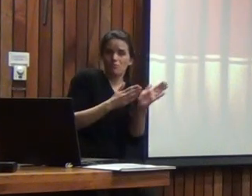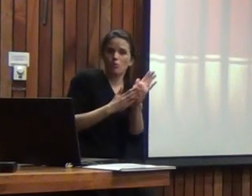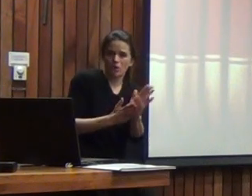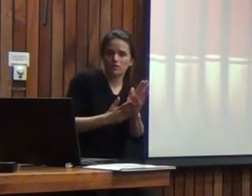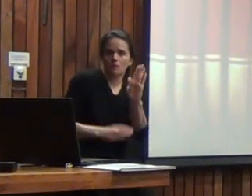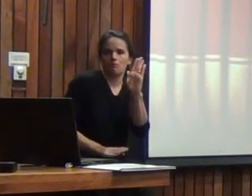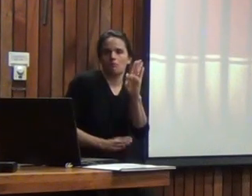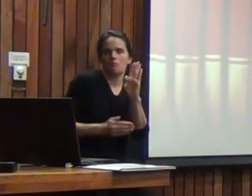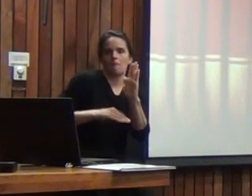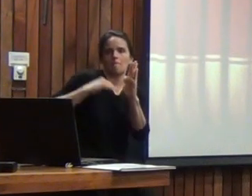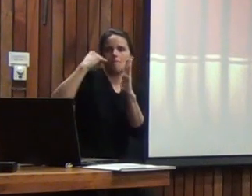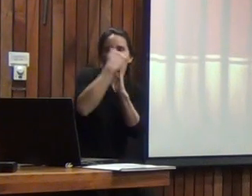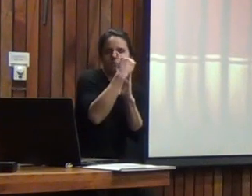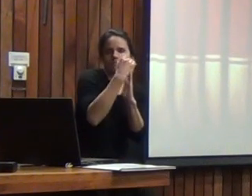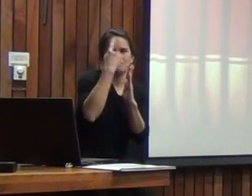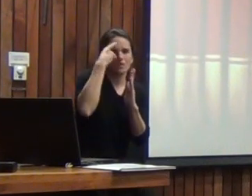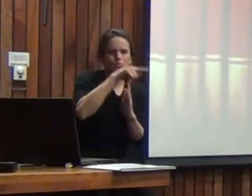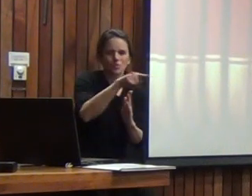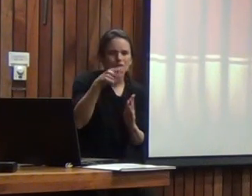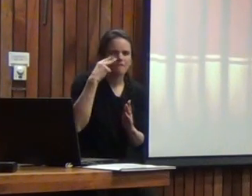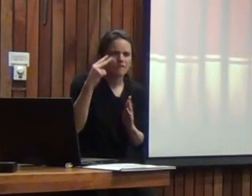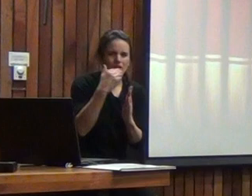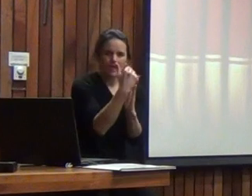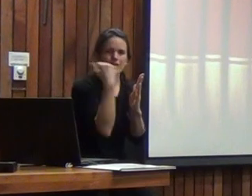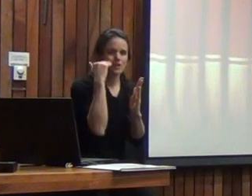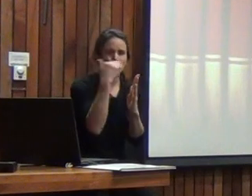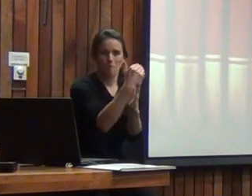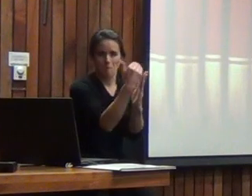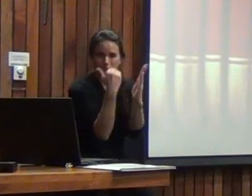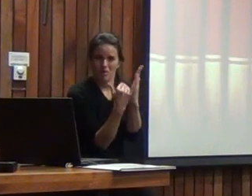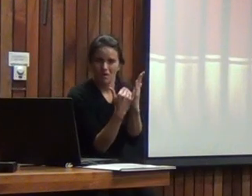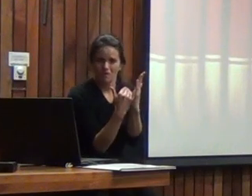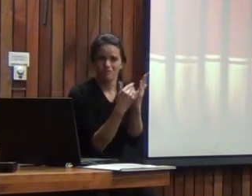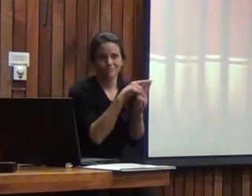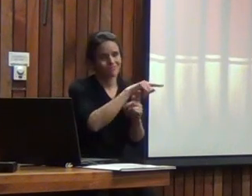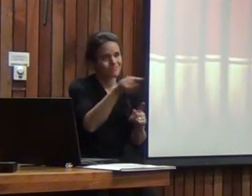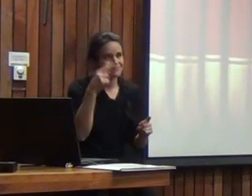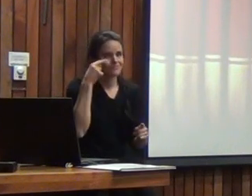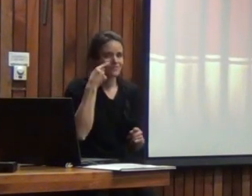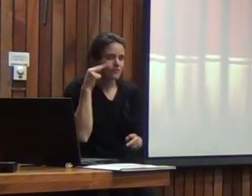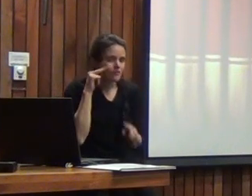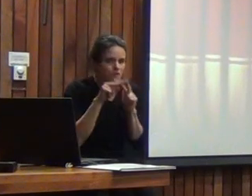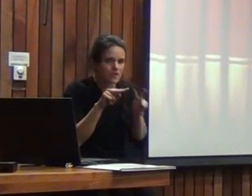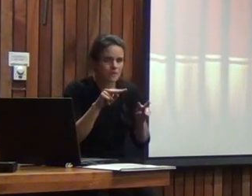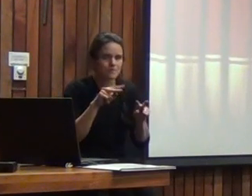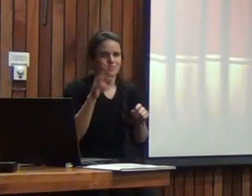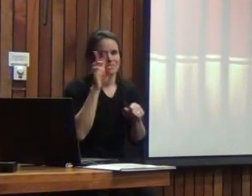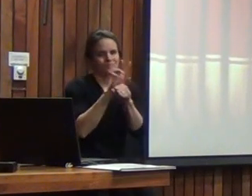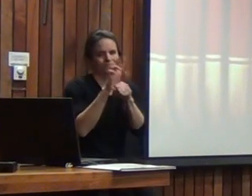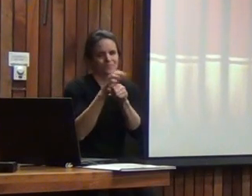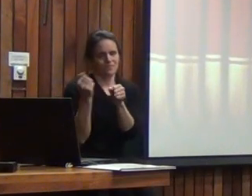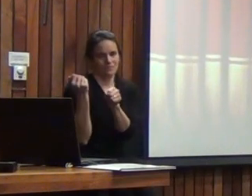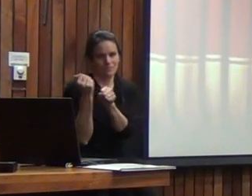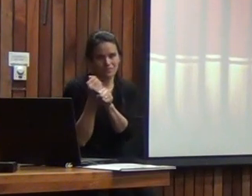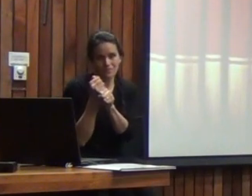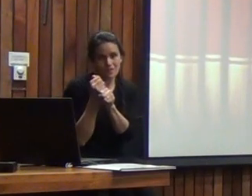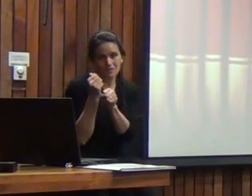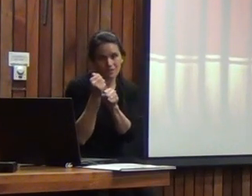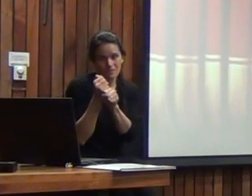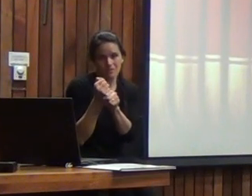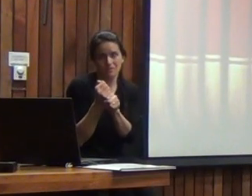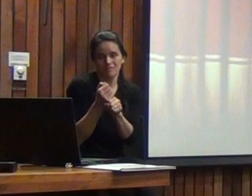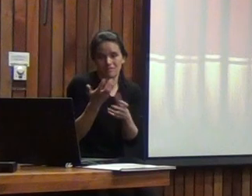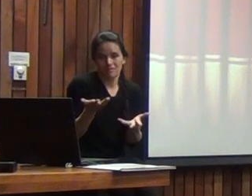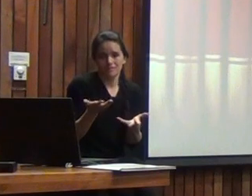sobreestimado y ustedes ven que claramente no está sobreestimado bueno créanle su criterio clínico desde ahora